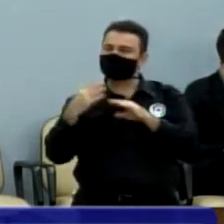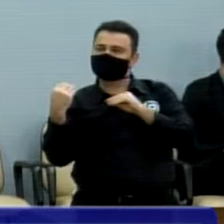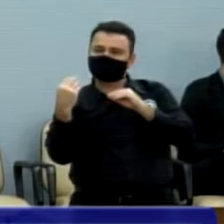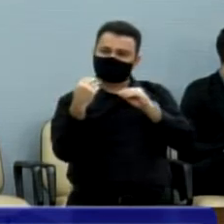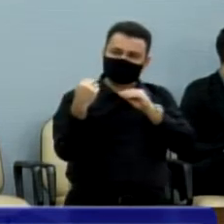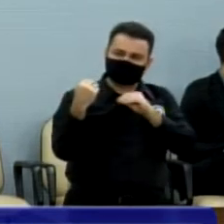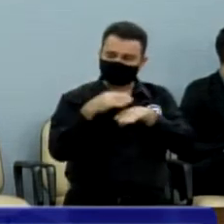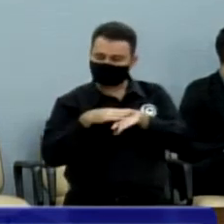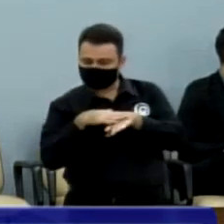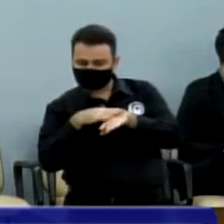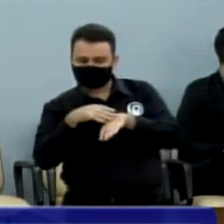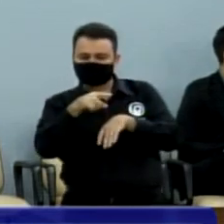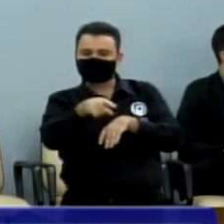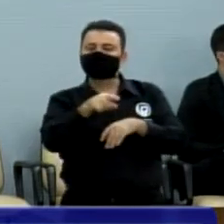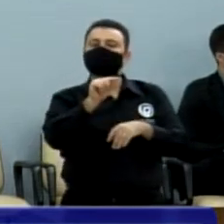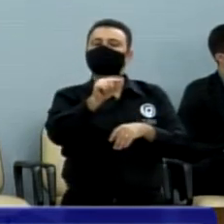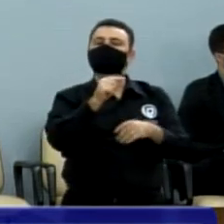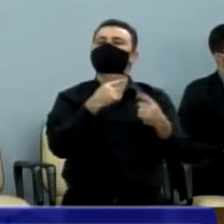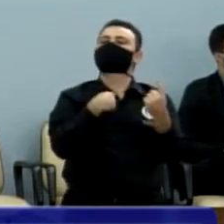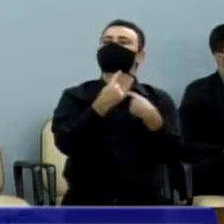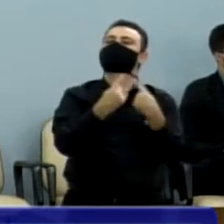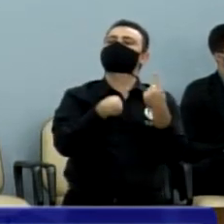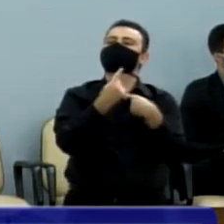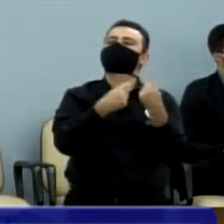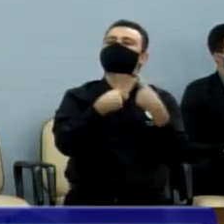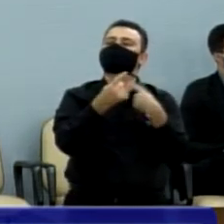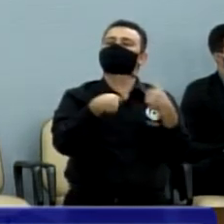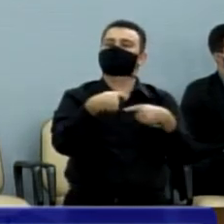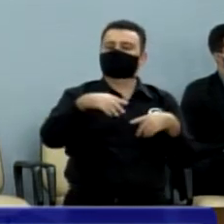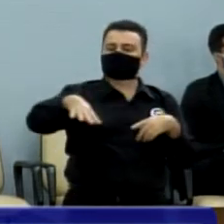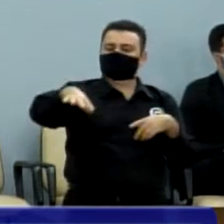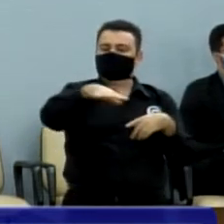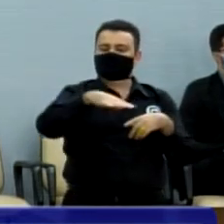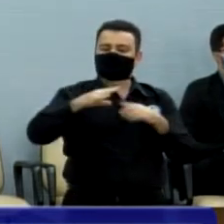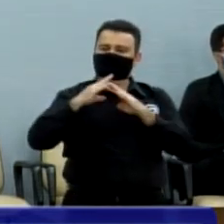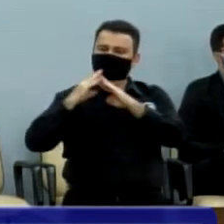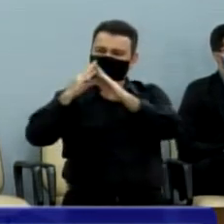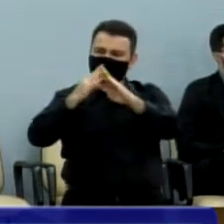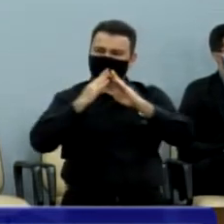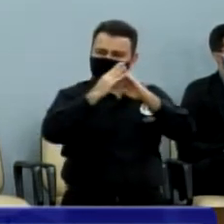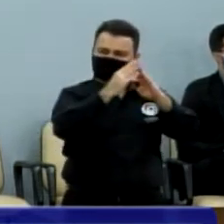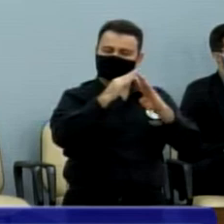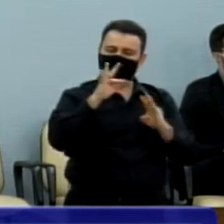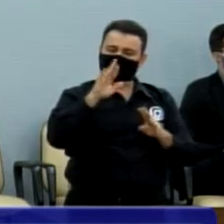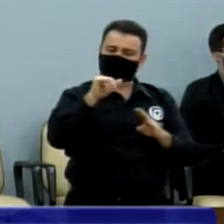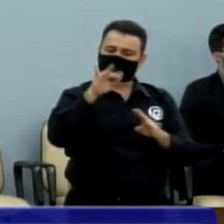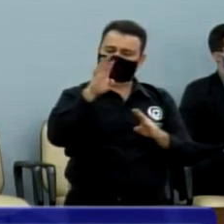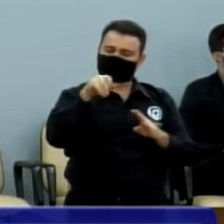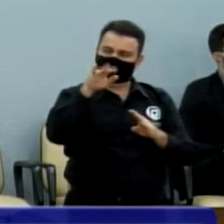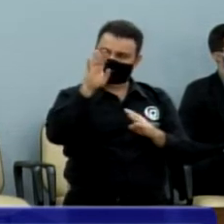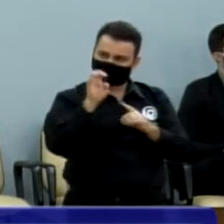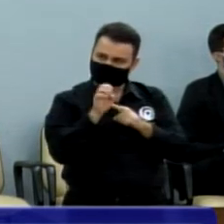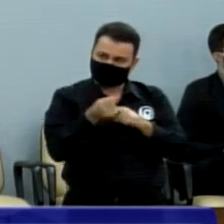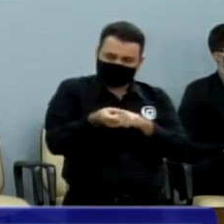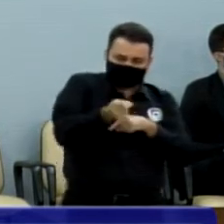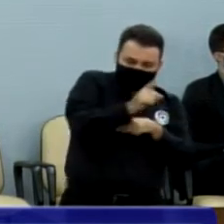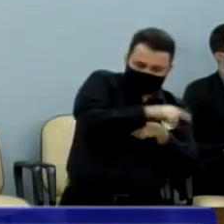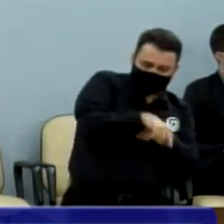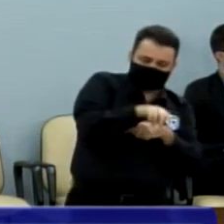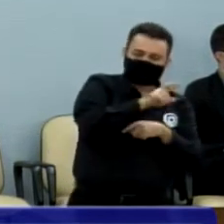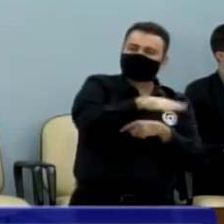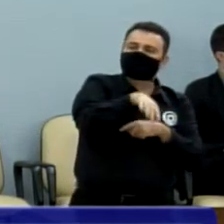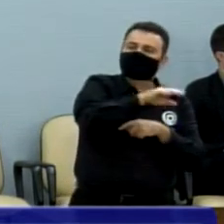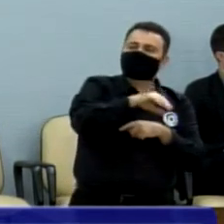que liga o Fraternidade até a Vicinal da Vila Azul. Ele acompanhou, primeiro, minha luta pela pavimentação da Vicinal da Vila Azul, viu que nós